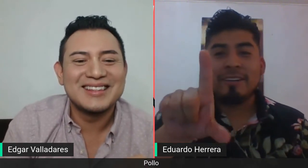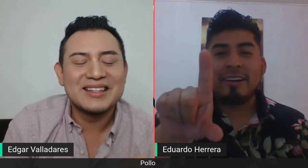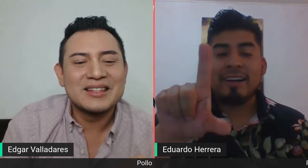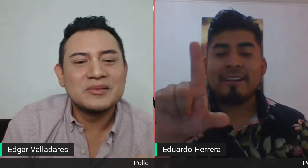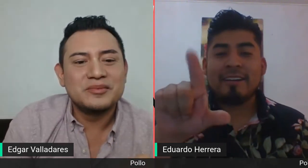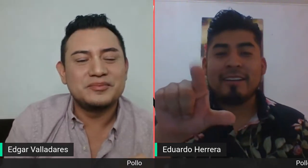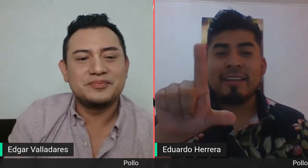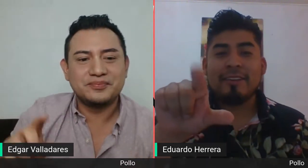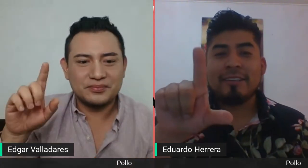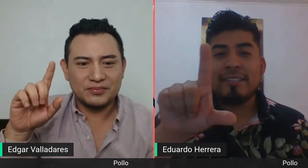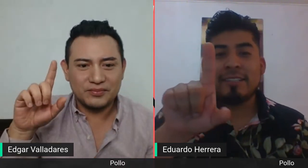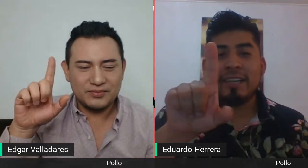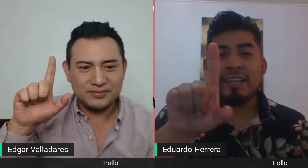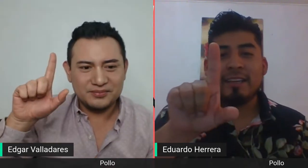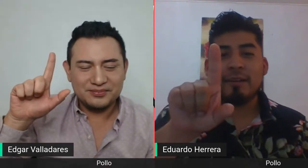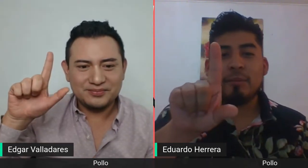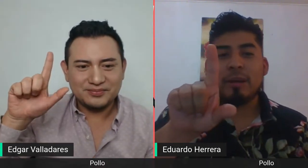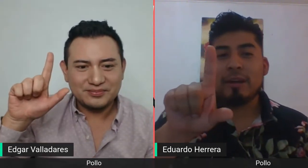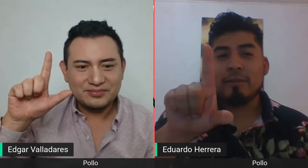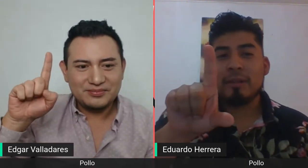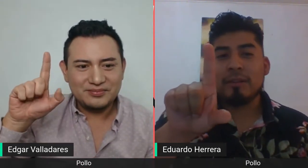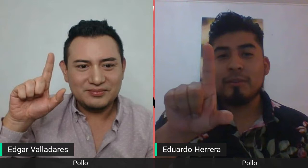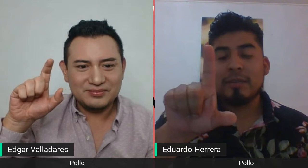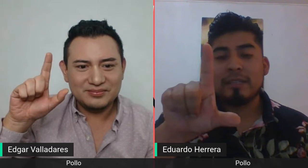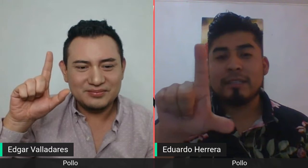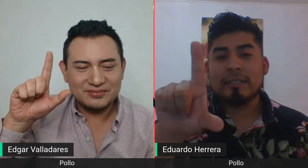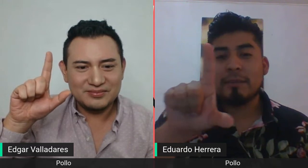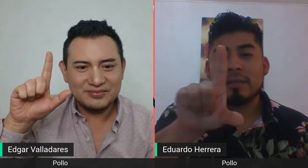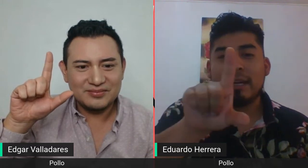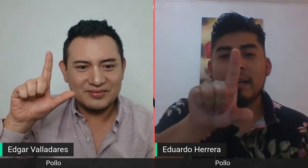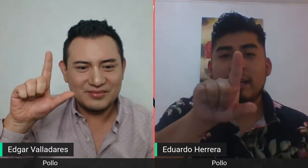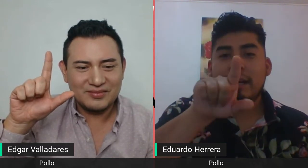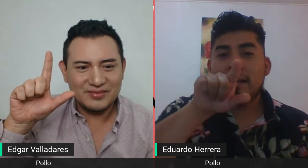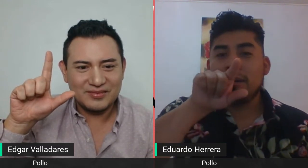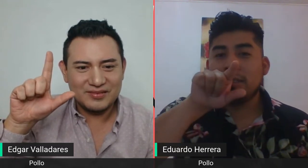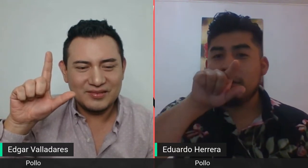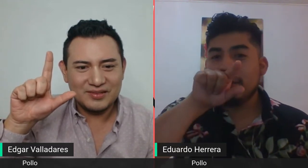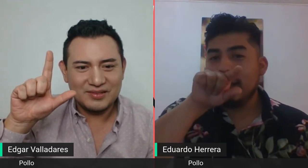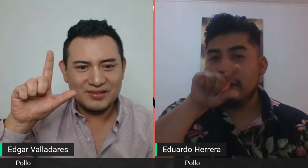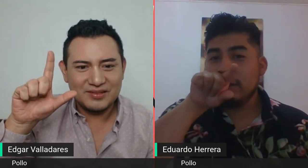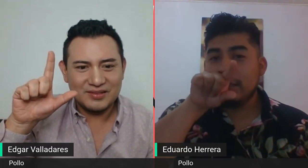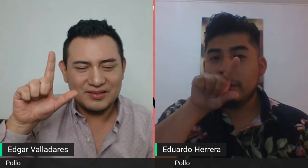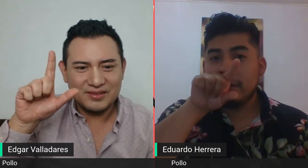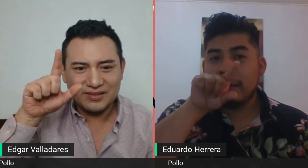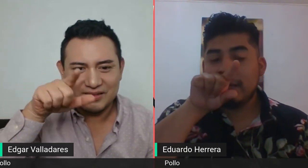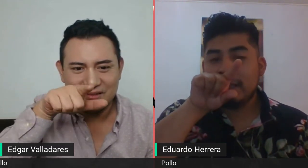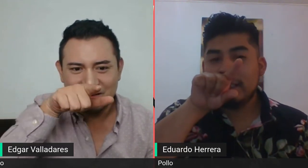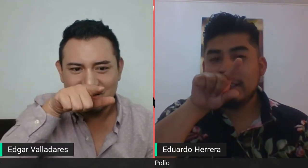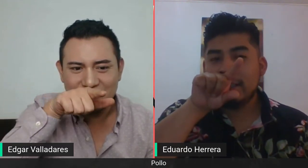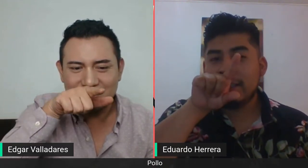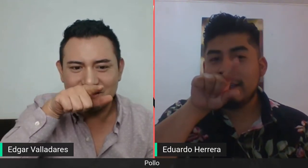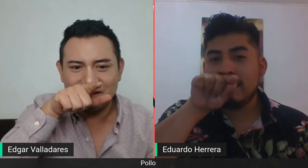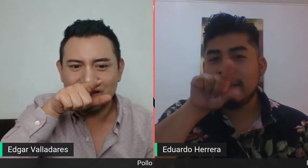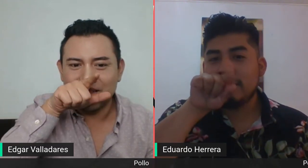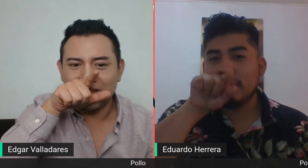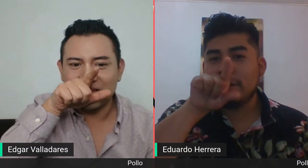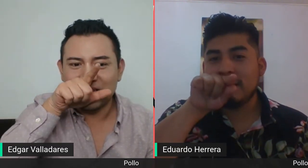colocar dedo índice y dedo pulgar con mano dominante de esta manera. Lo llevamos a nuestra boca y solamente